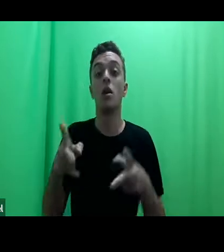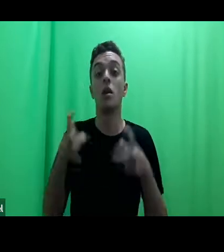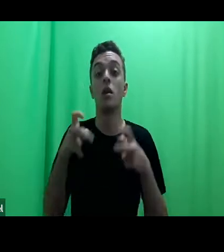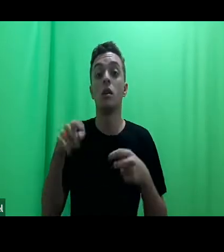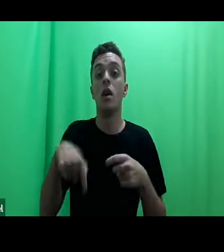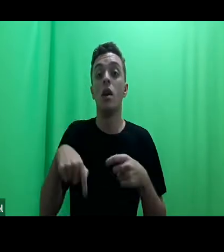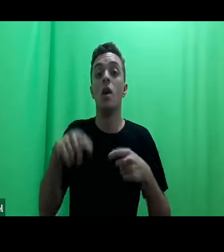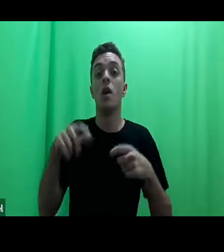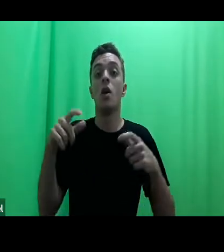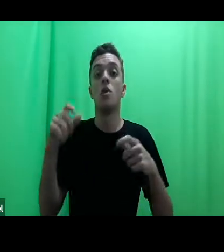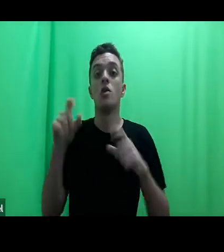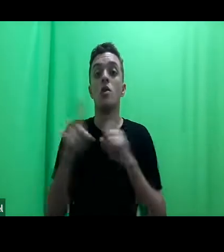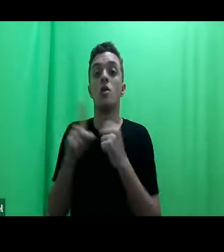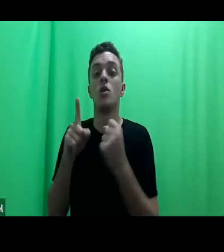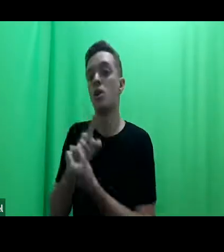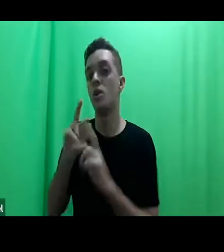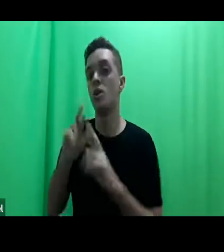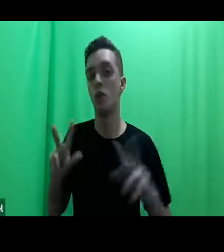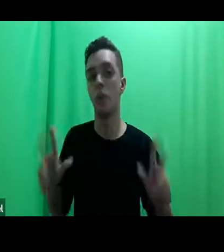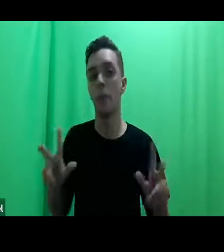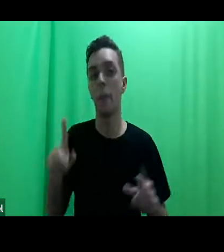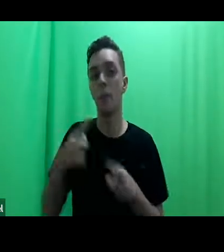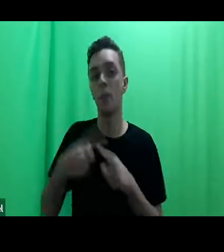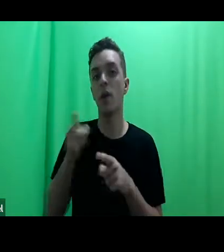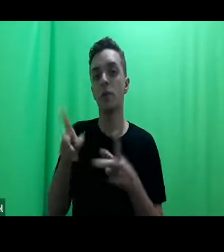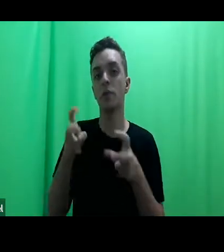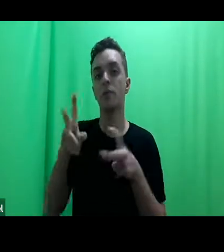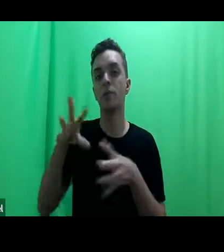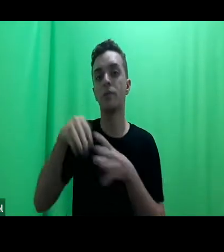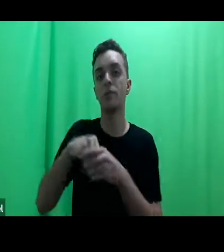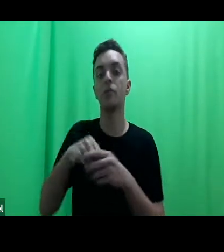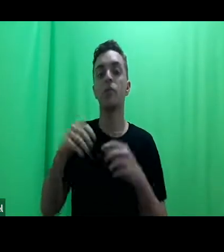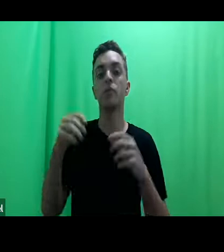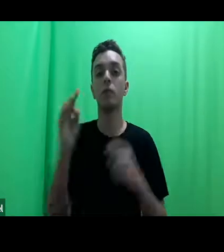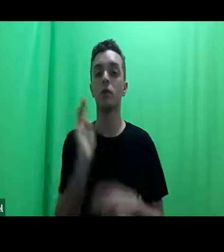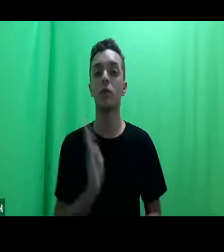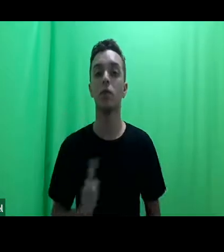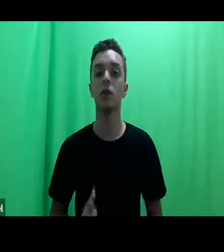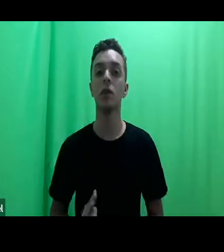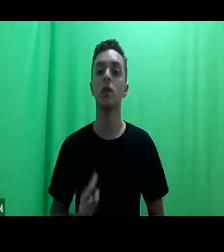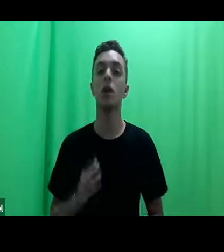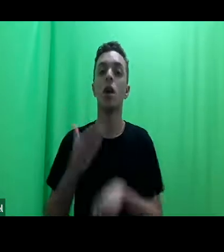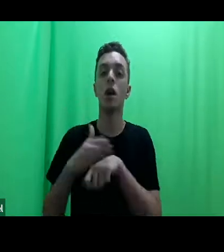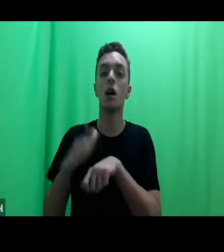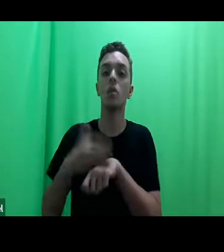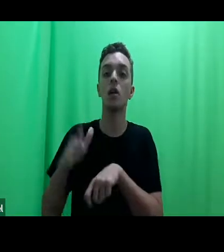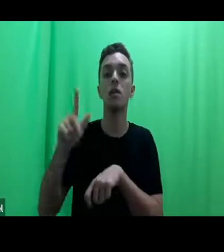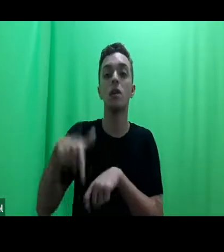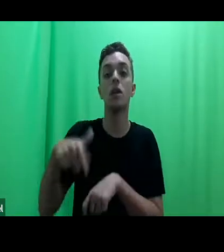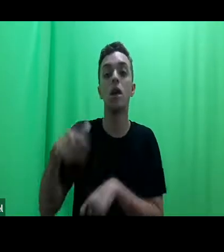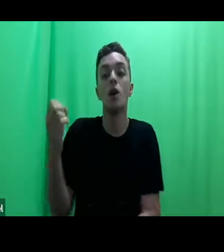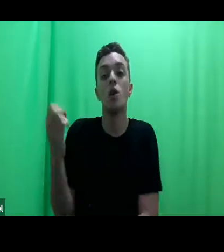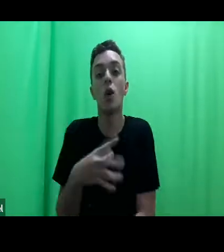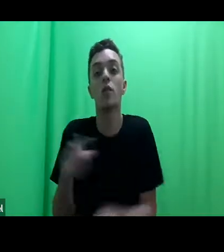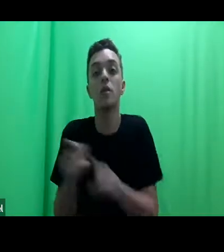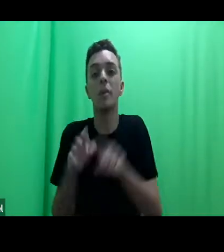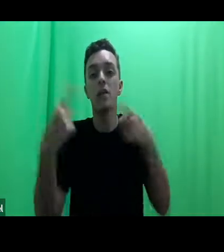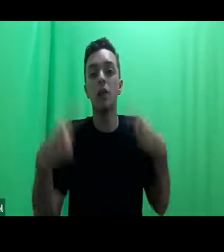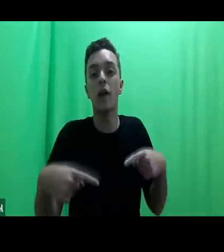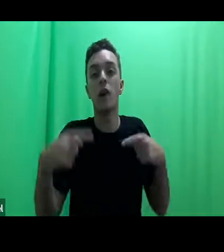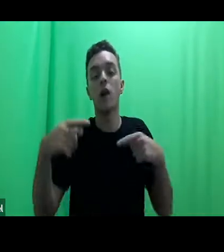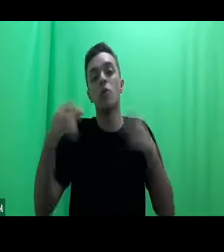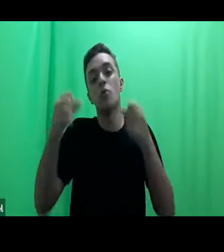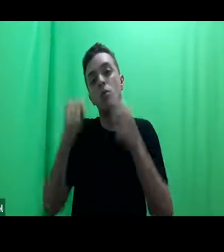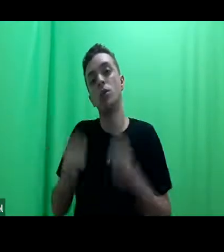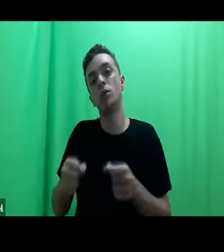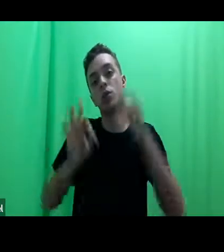caso do Brasil, as práticas eram inovadoras e desafiavam o poder judiciário